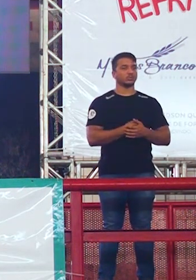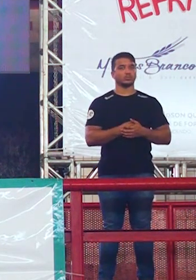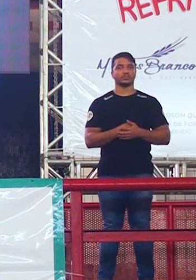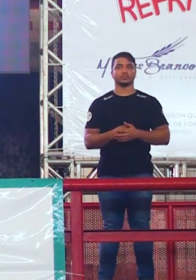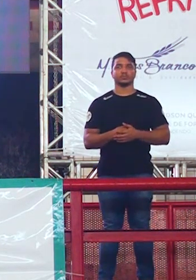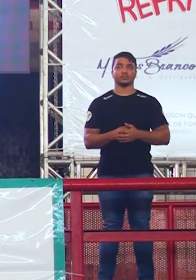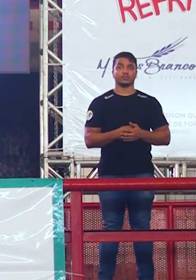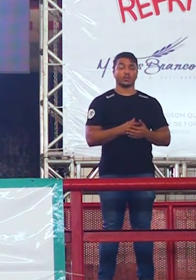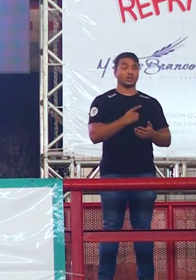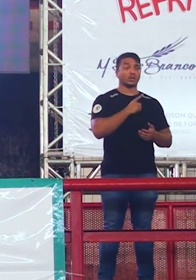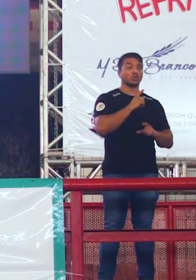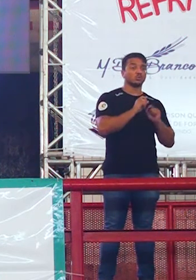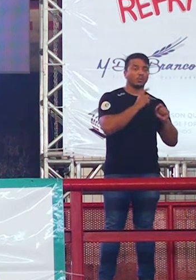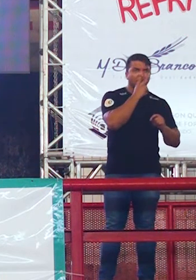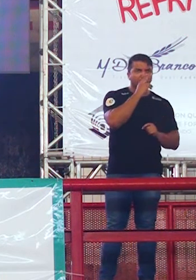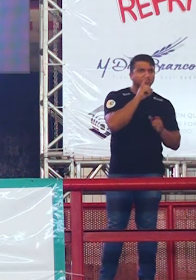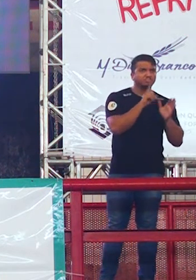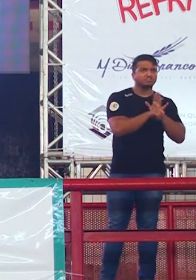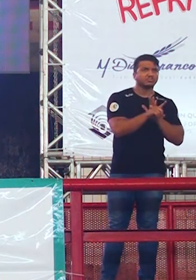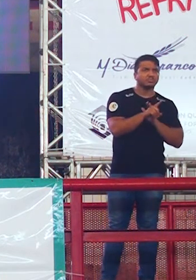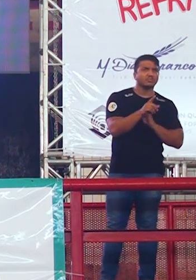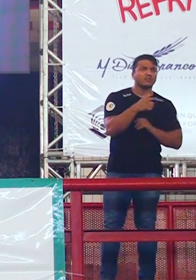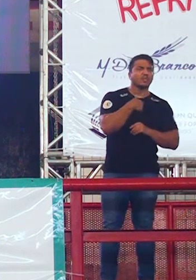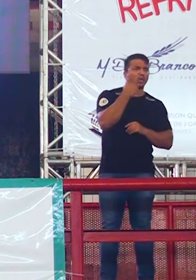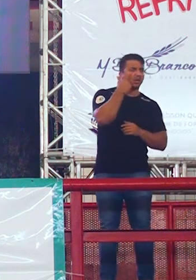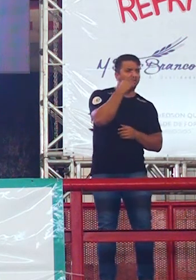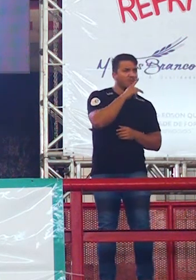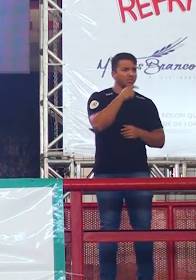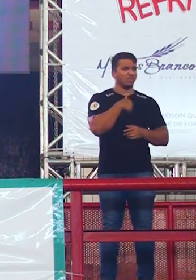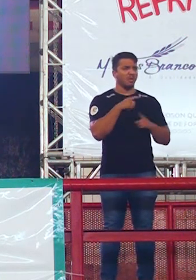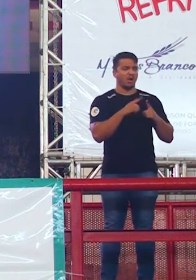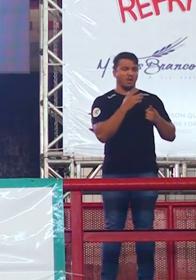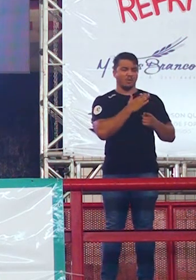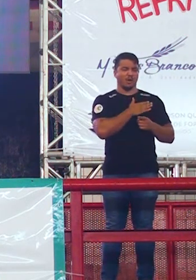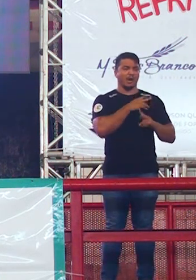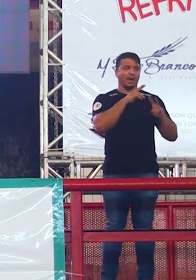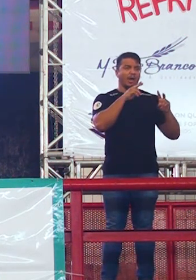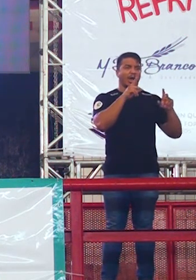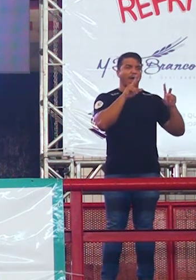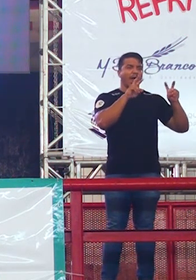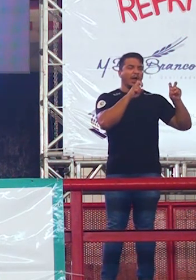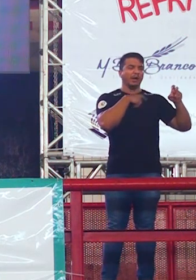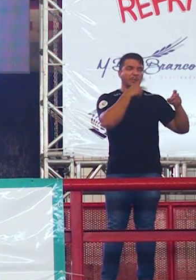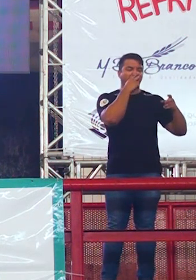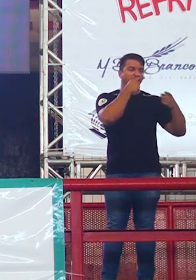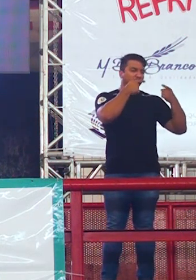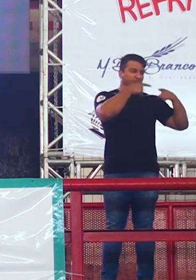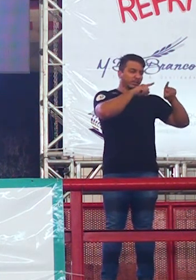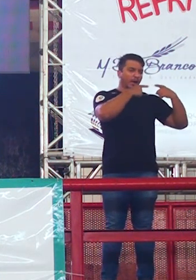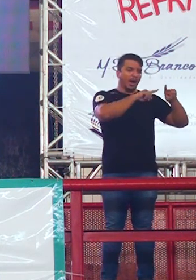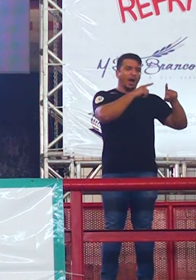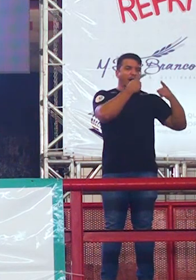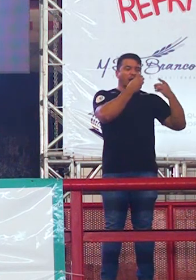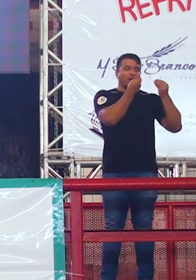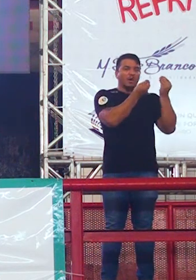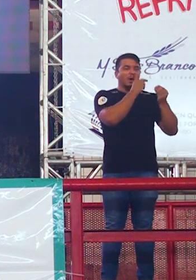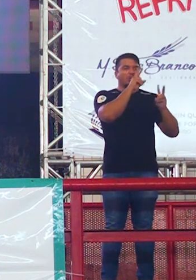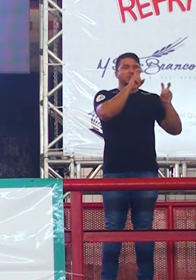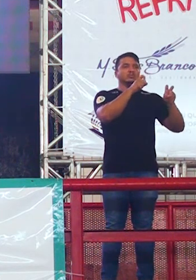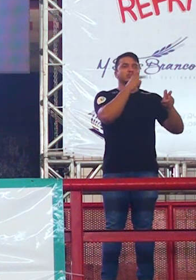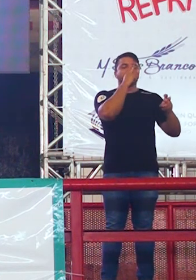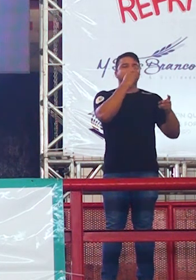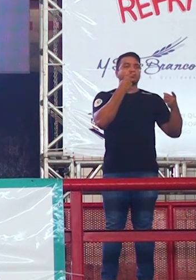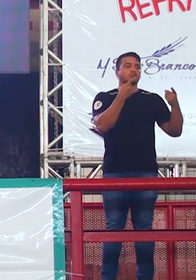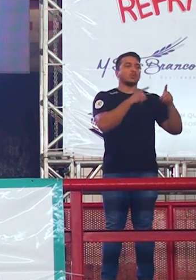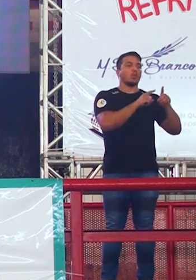E a galera vai perguntar, professor, mas eu gosto de trabalhar em temas para criticar. Como é que eu vou fazer um tema que é para